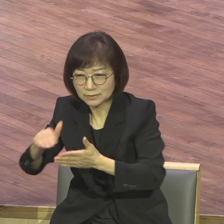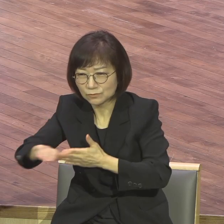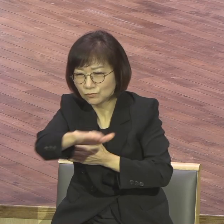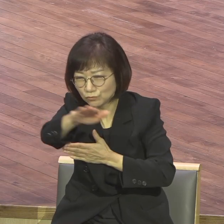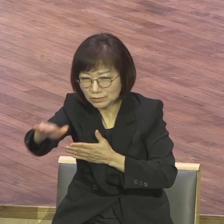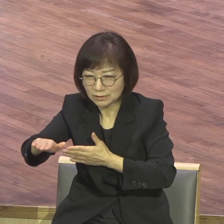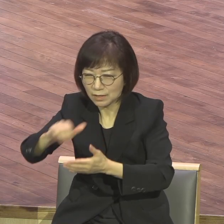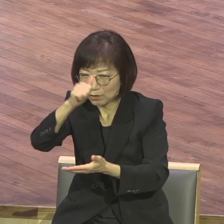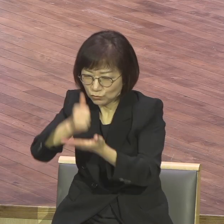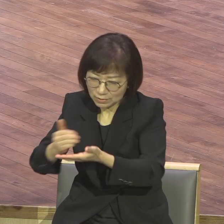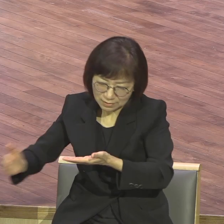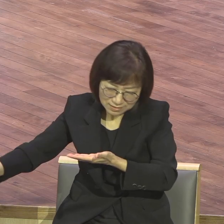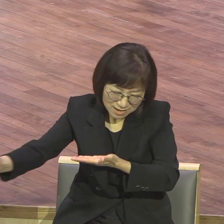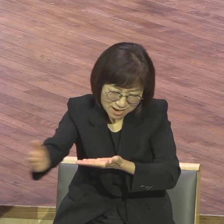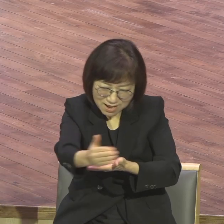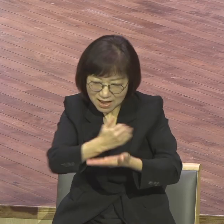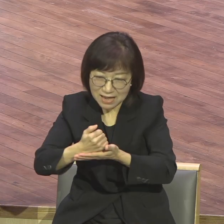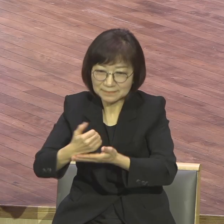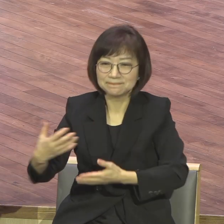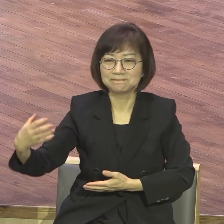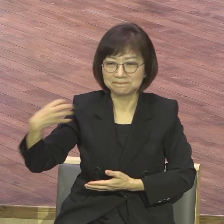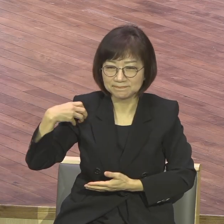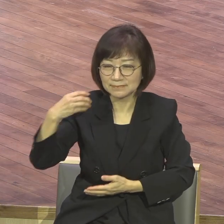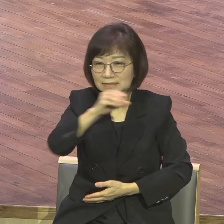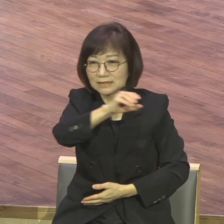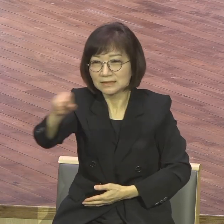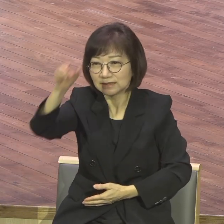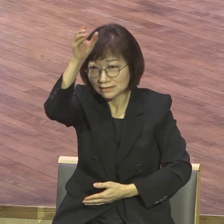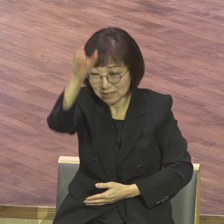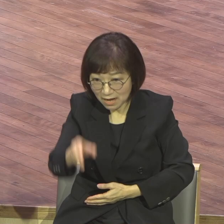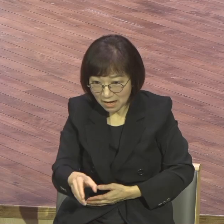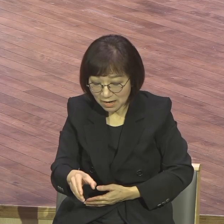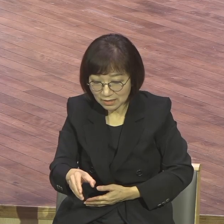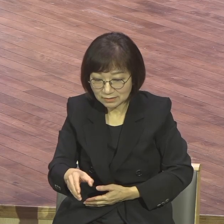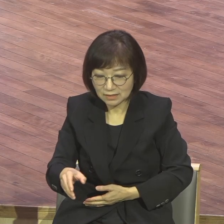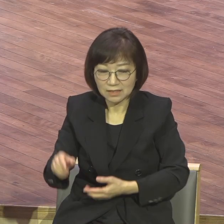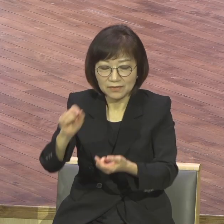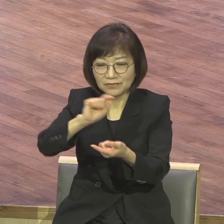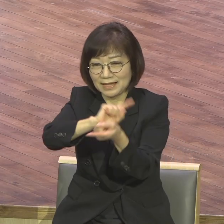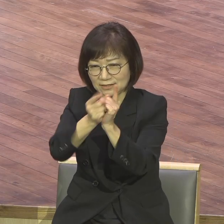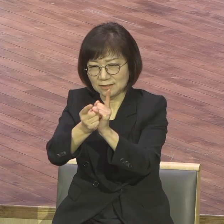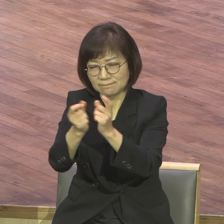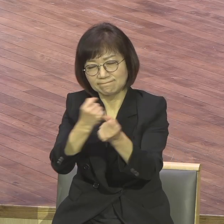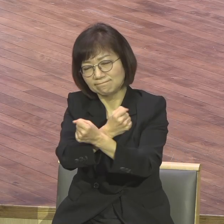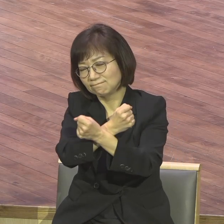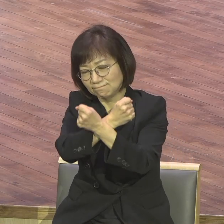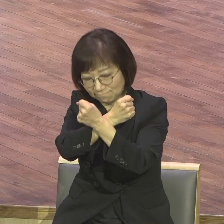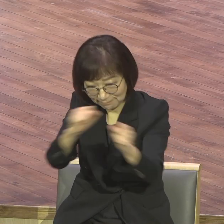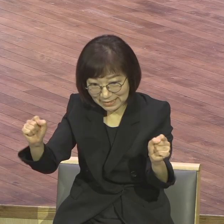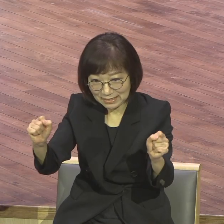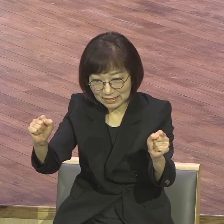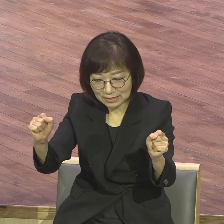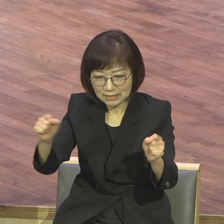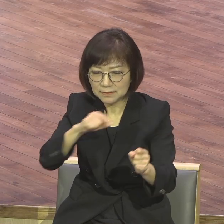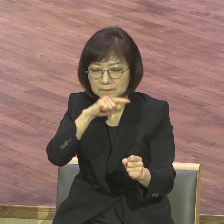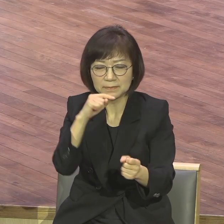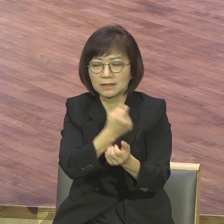대신해서 십자가에서 대속에 대신 속죄에 이 피를 흘리셨습니다.